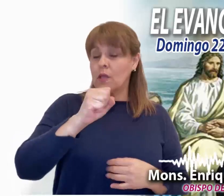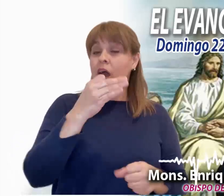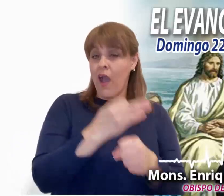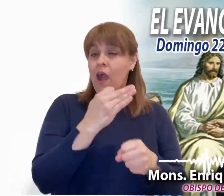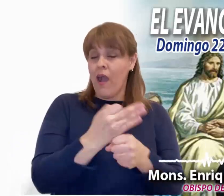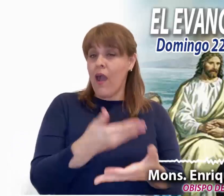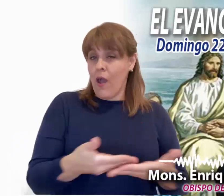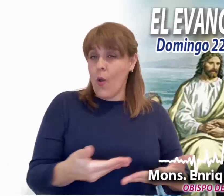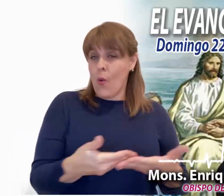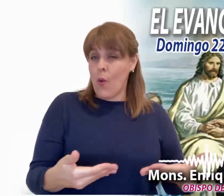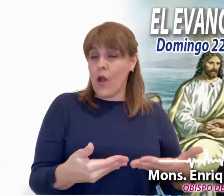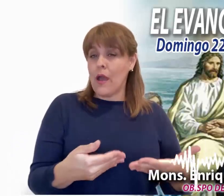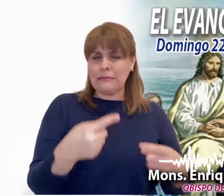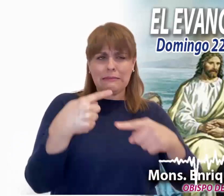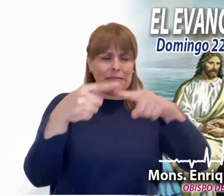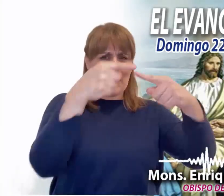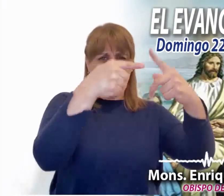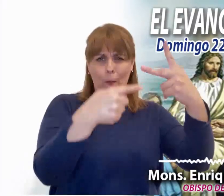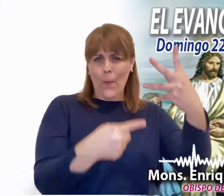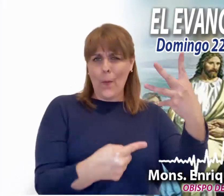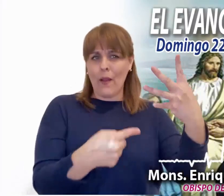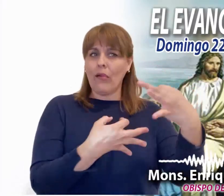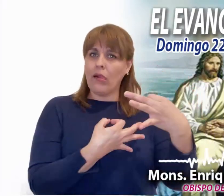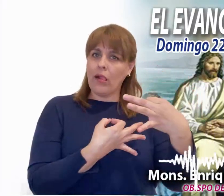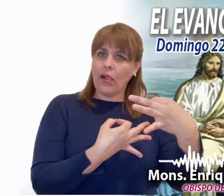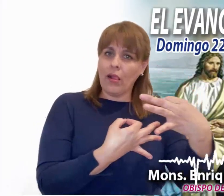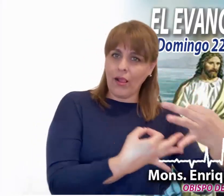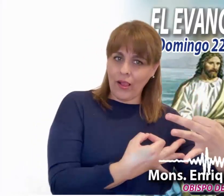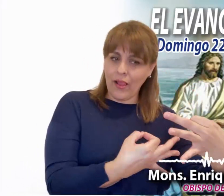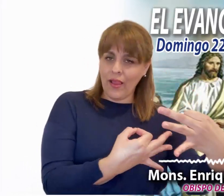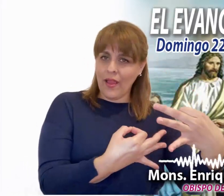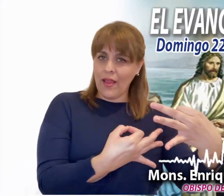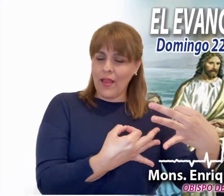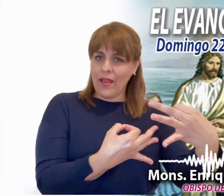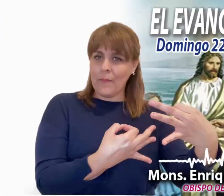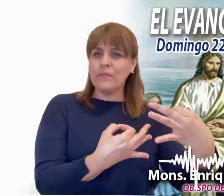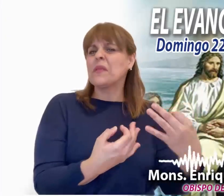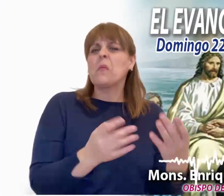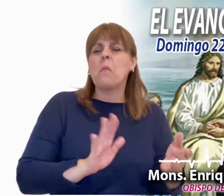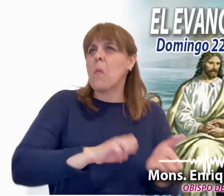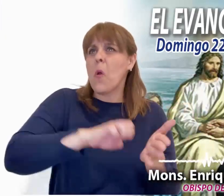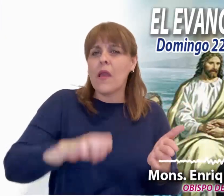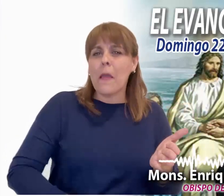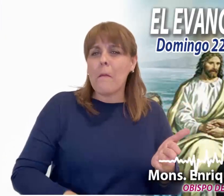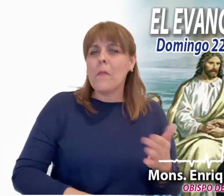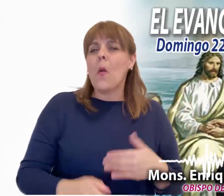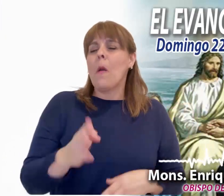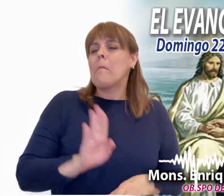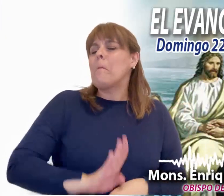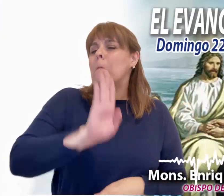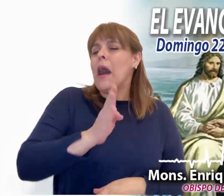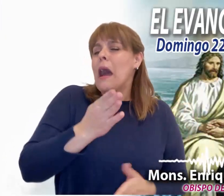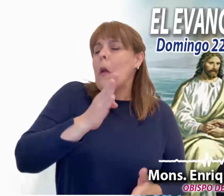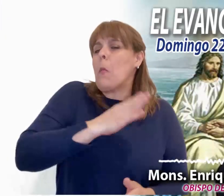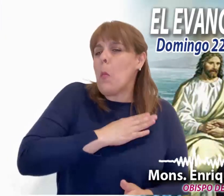Y hoy hay muchos ídolos que nos seducen, que nos atraen. Se disfrazan